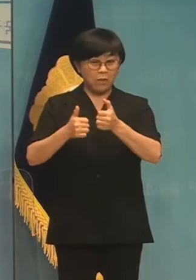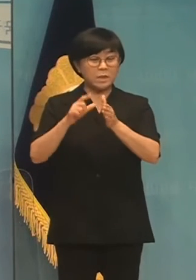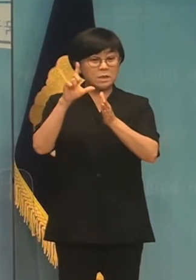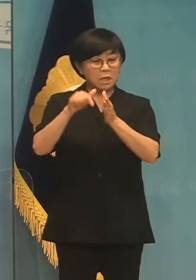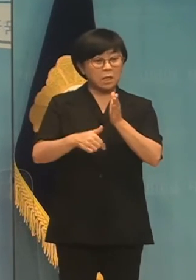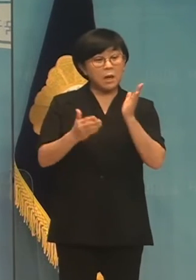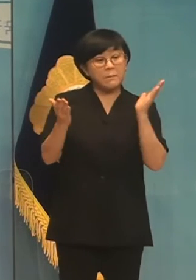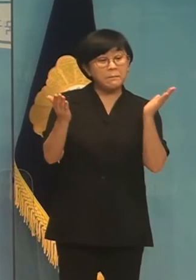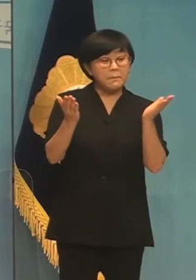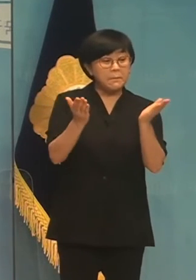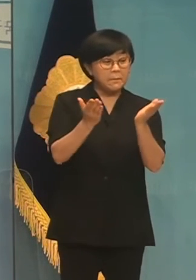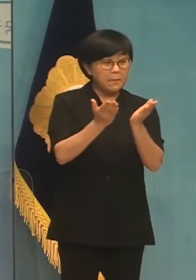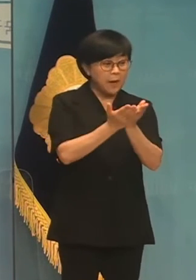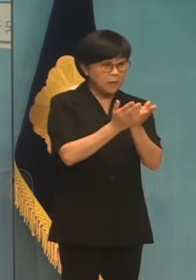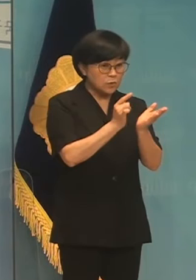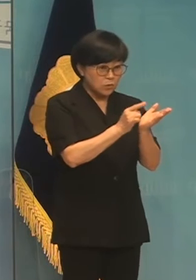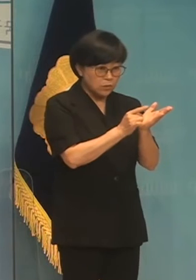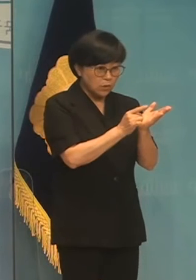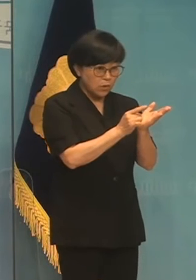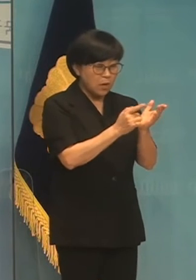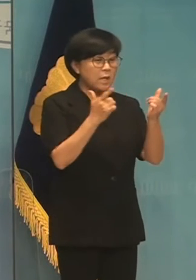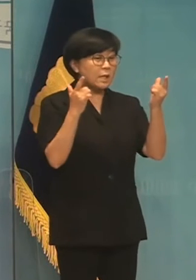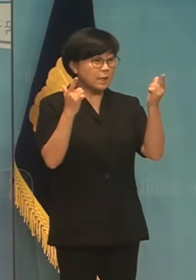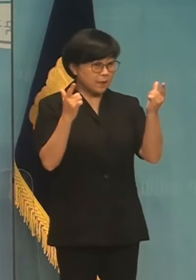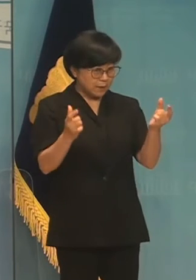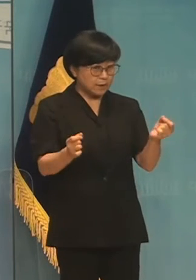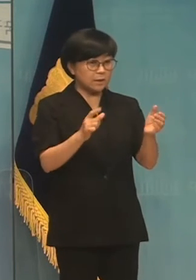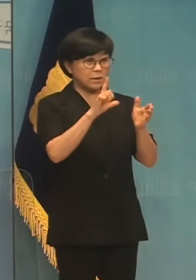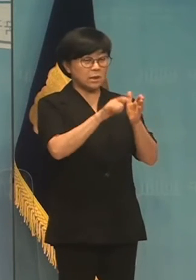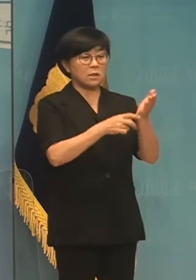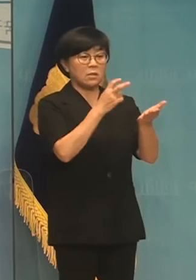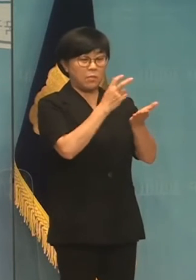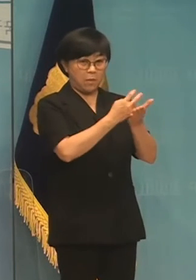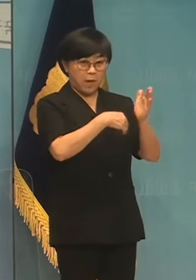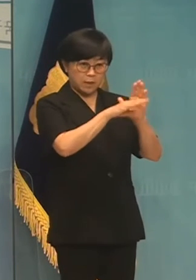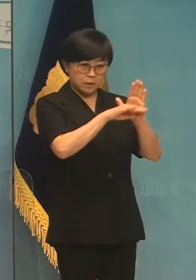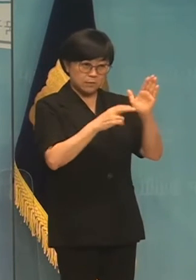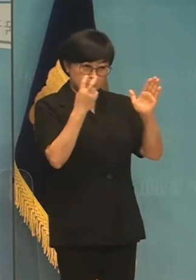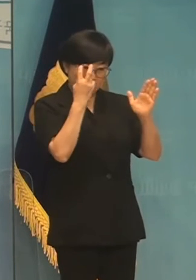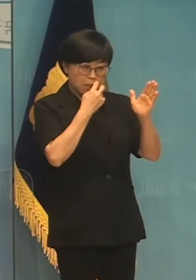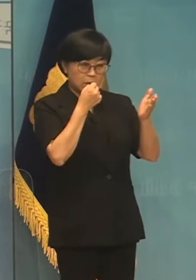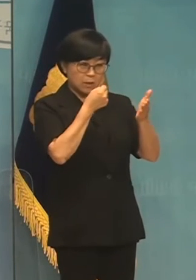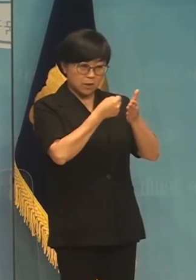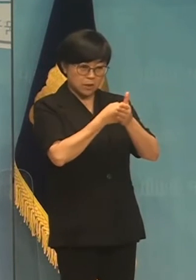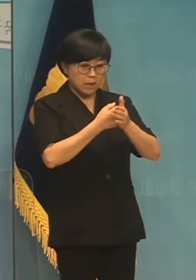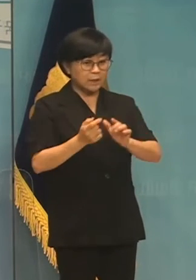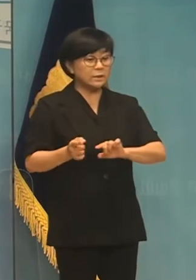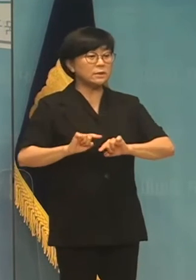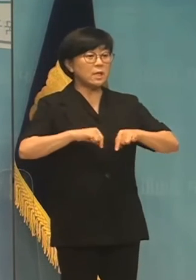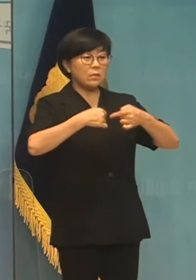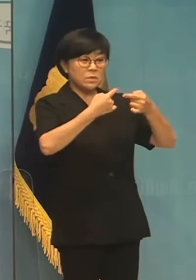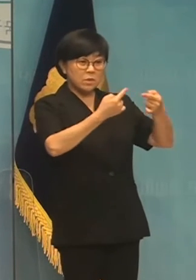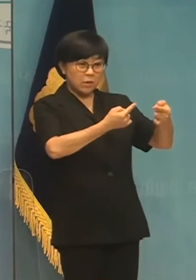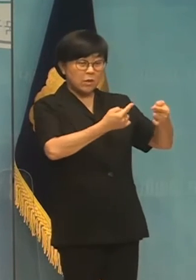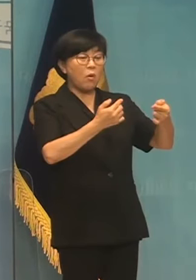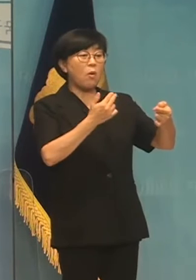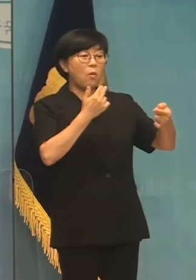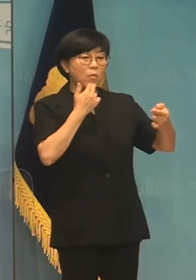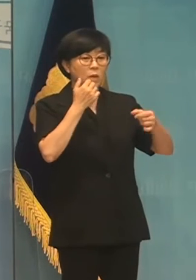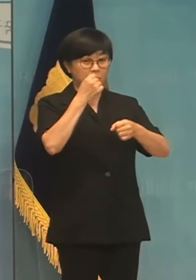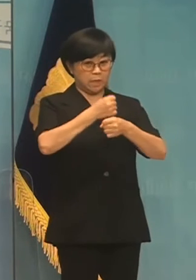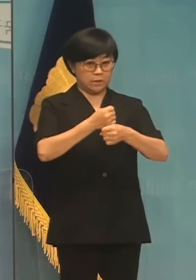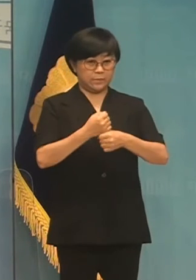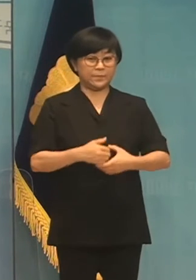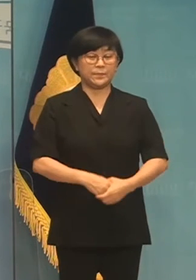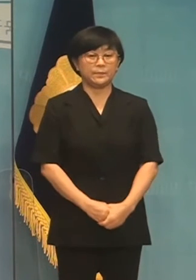시간에 법안심사를 잡아 참석 자체를 곤란하게 만들었습니다.